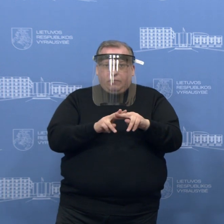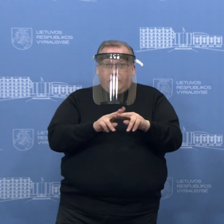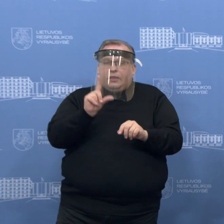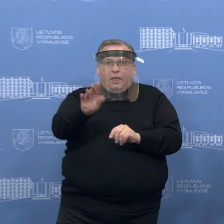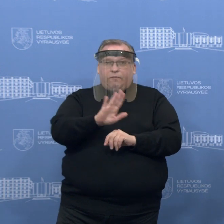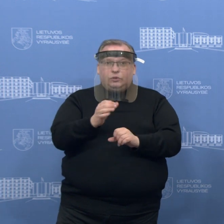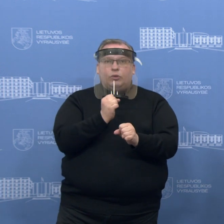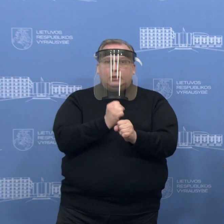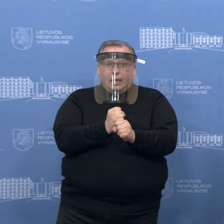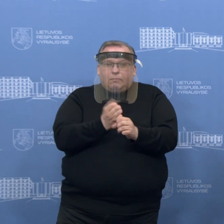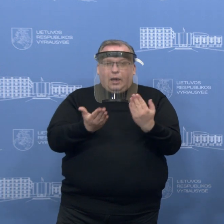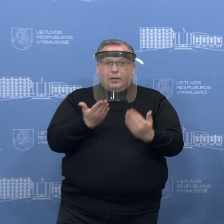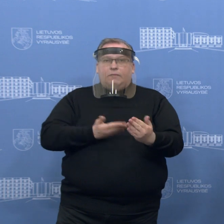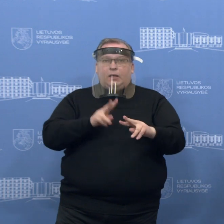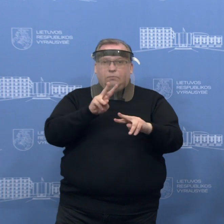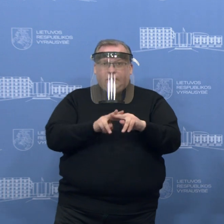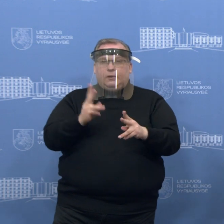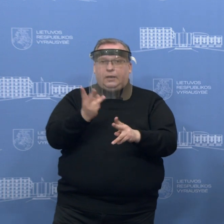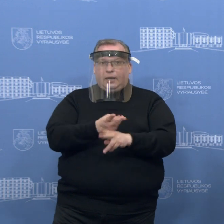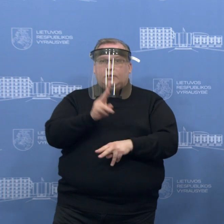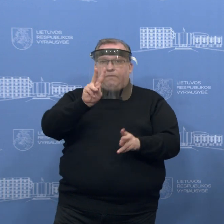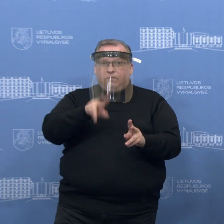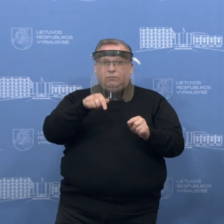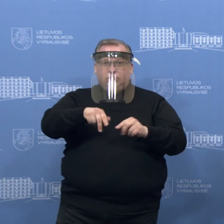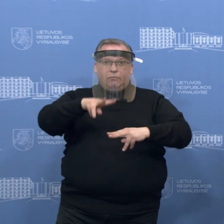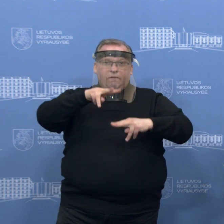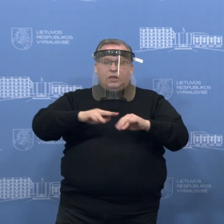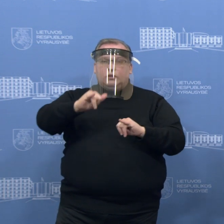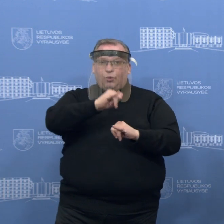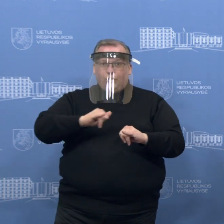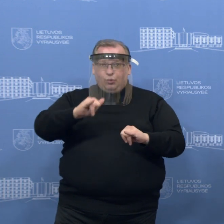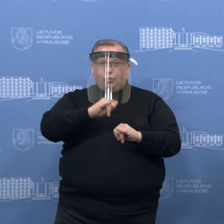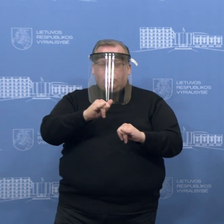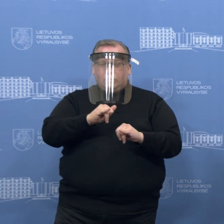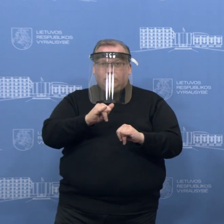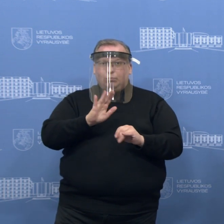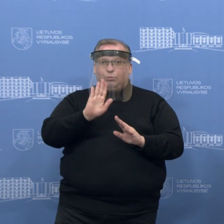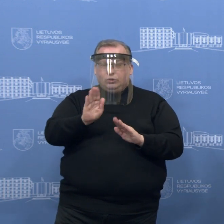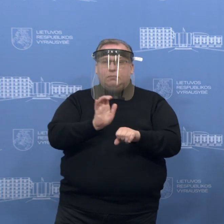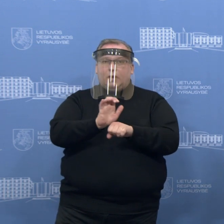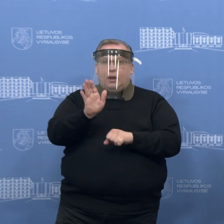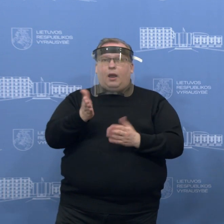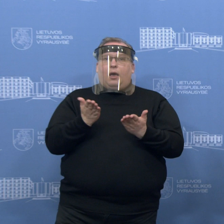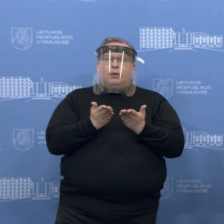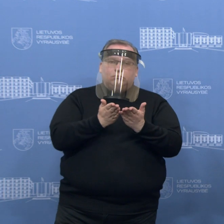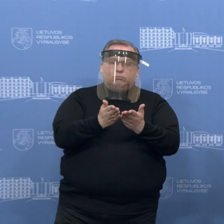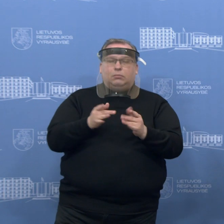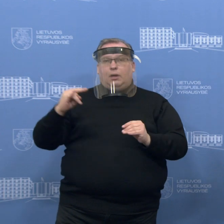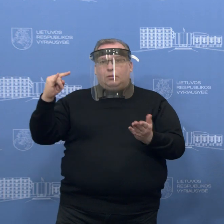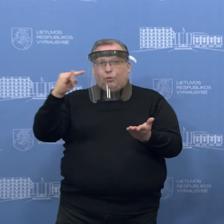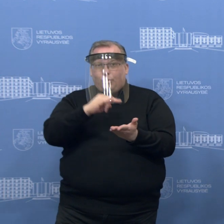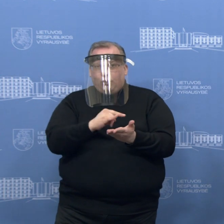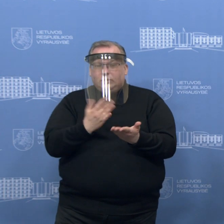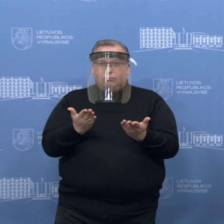į darbą arba įgyvenamą vietą, reikės pasalikti toj vietoj, kurį tiesiog į kurią pateksite. Tai būtų ar oro vastas, ar jūro vastas